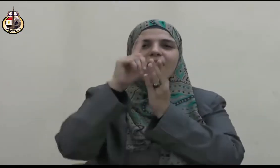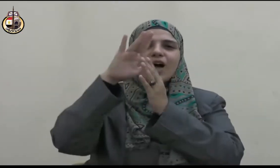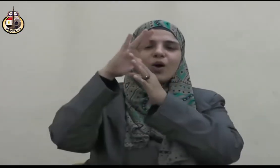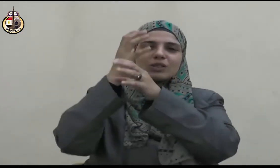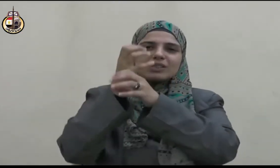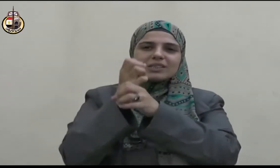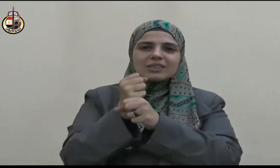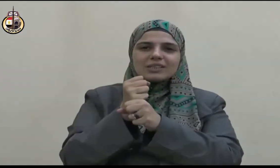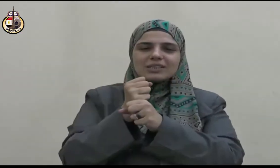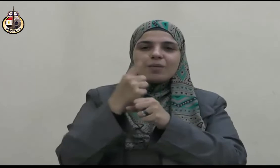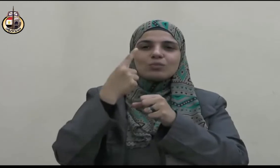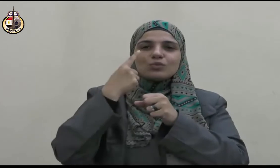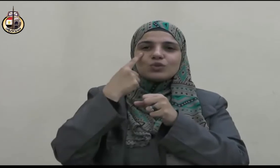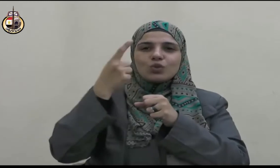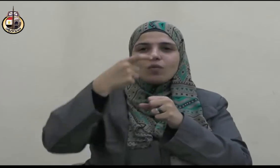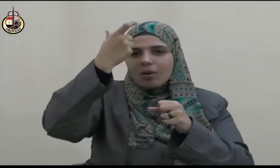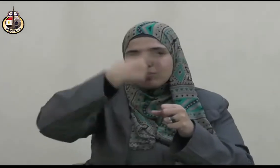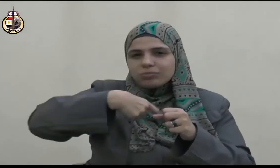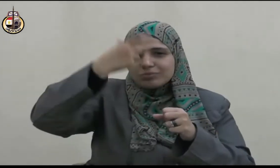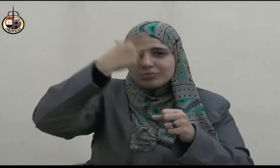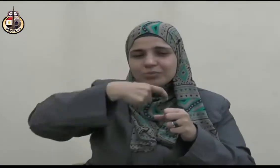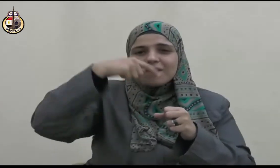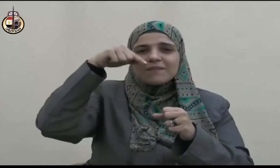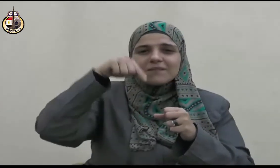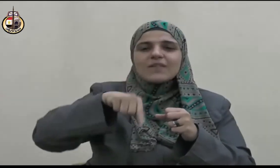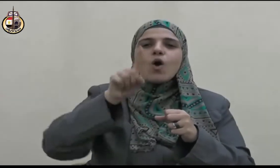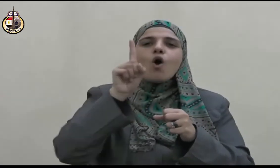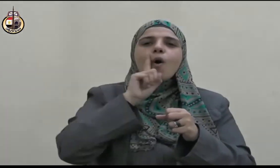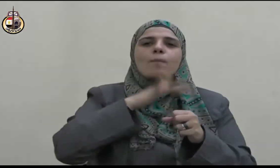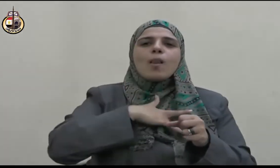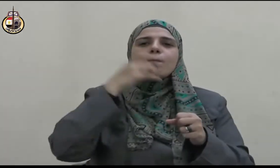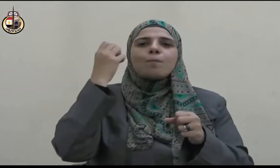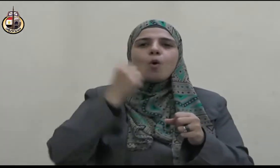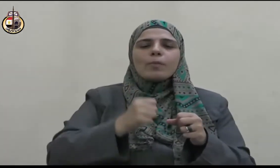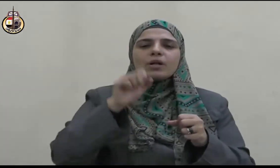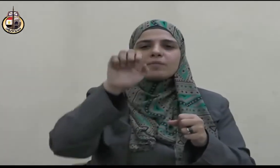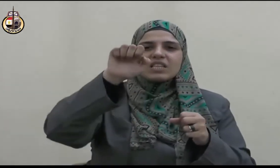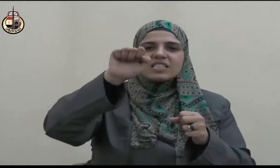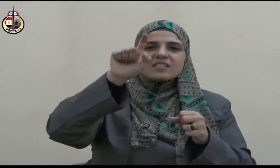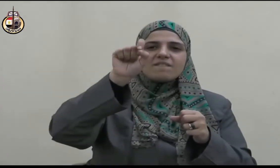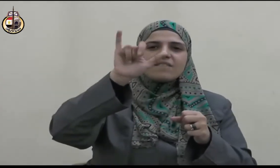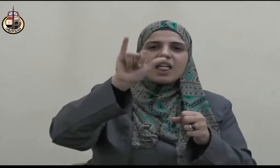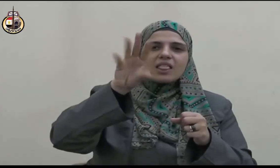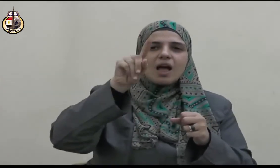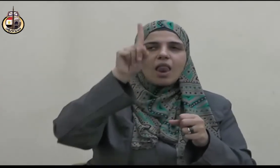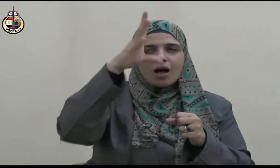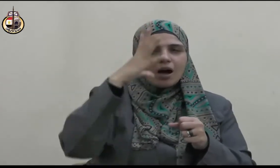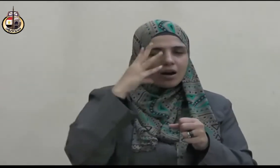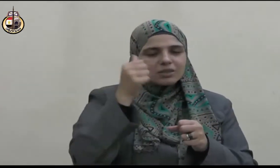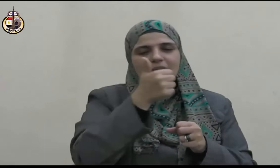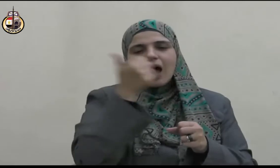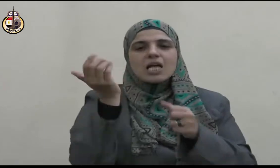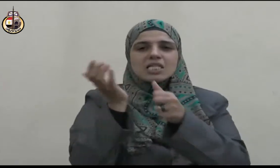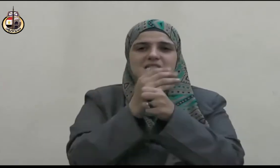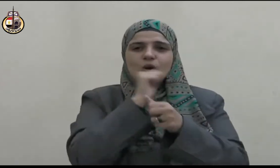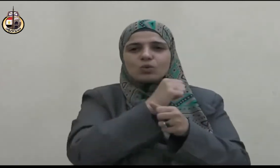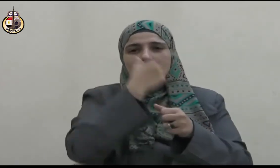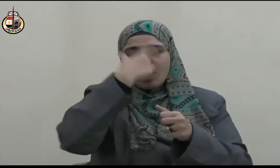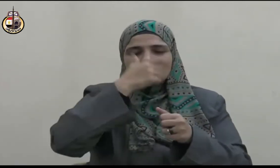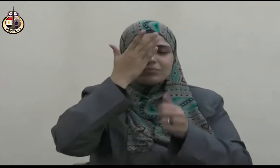أبنائه وأحفاده فما أعظمه صلى الله عليه وسلم أبا وجدا رحيما